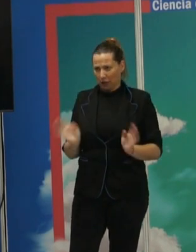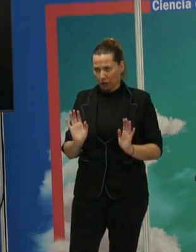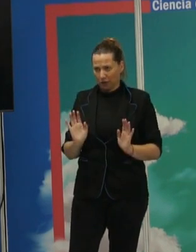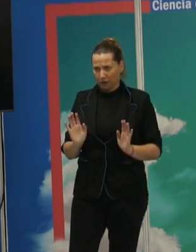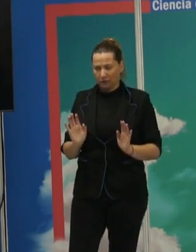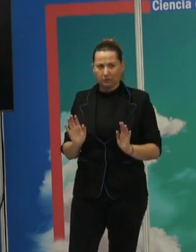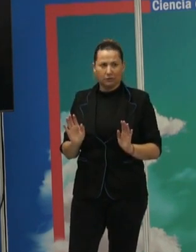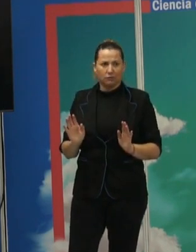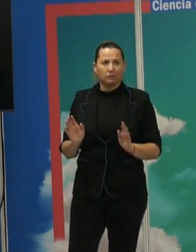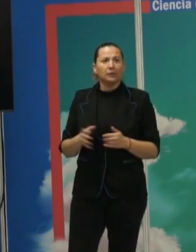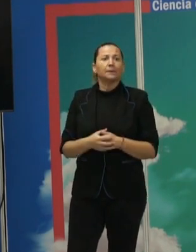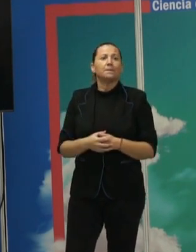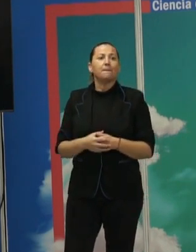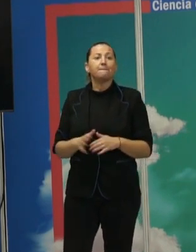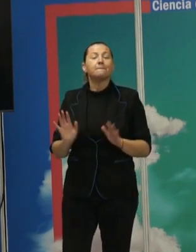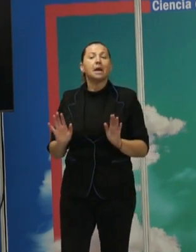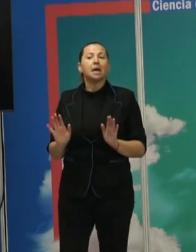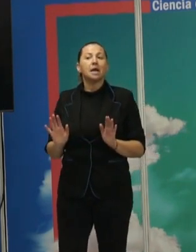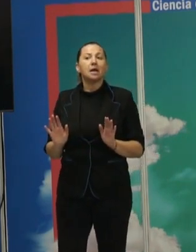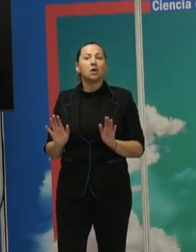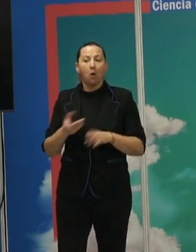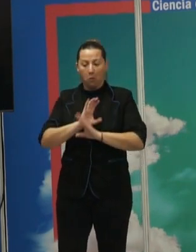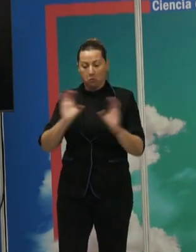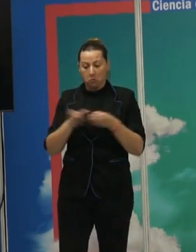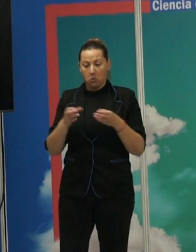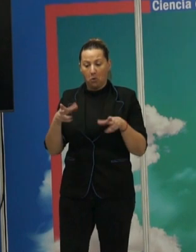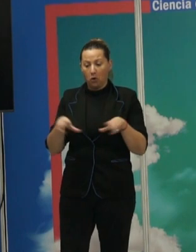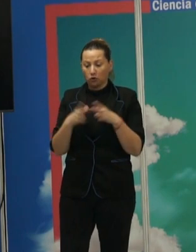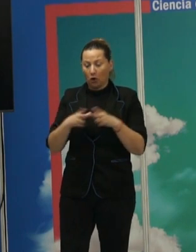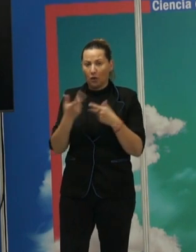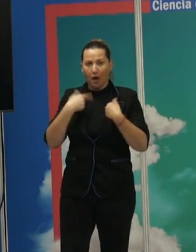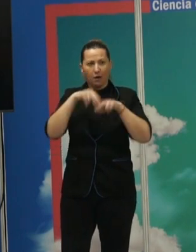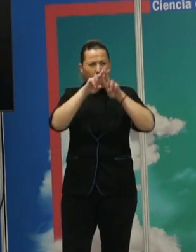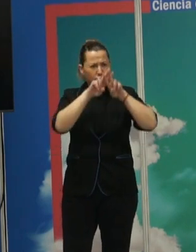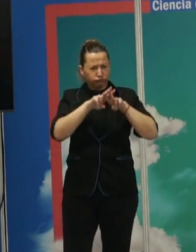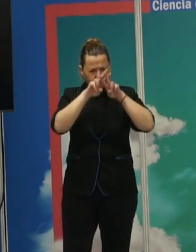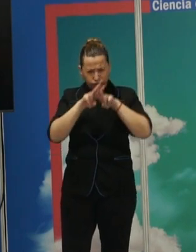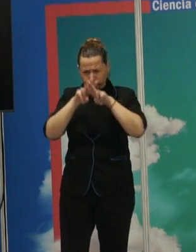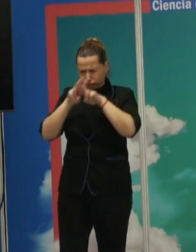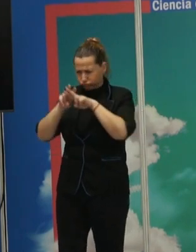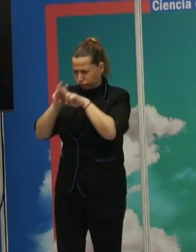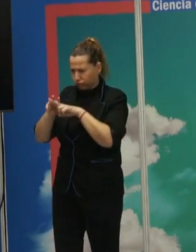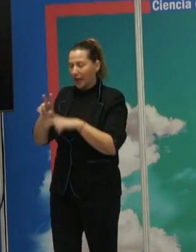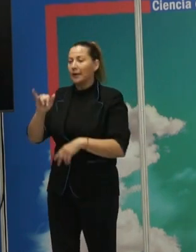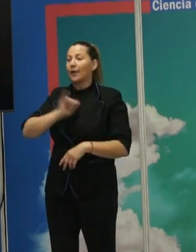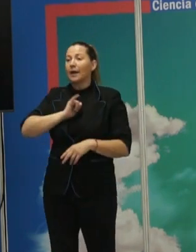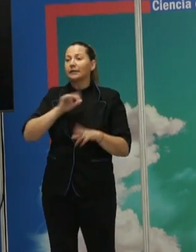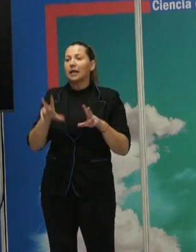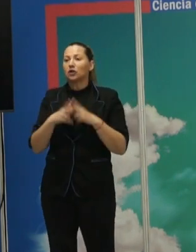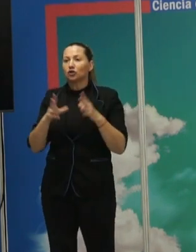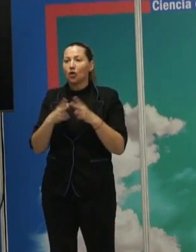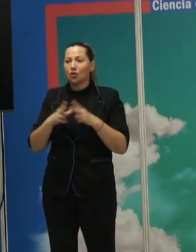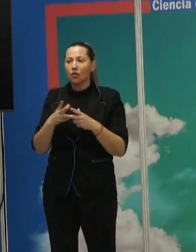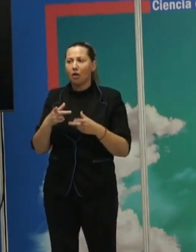conseguimos rastrearles, ¿no? Pero grupos sociales es lo que estudiamos. Entonces, la identidad social es una identidad con